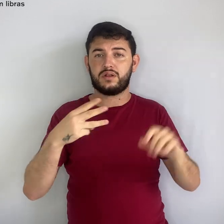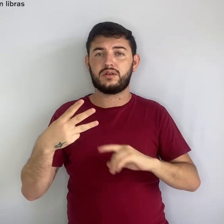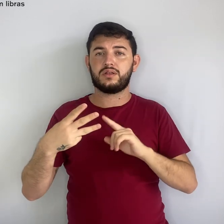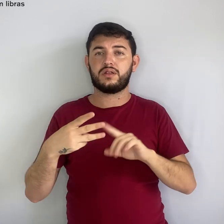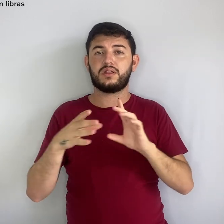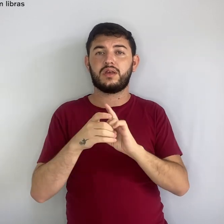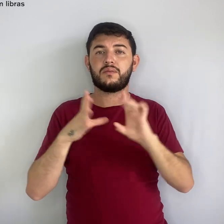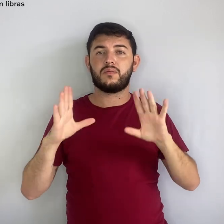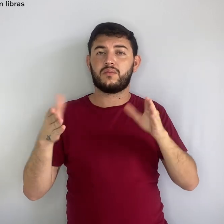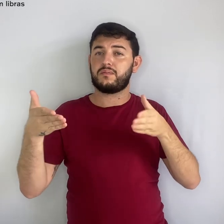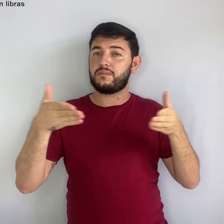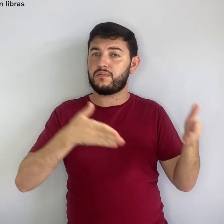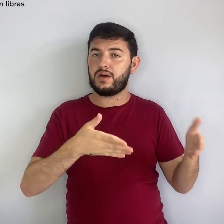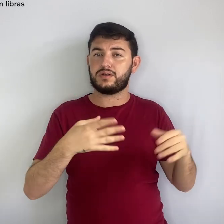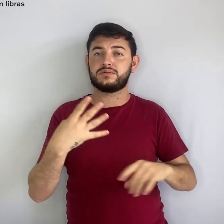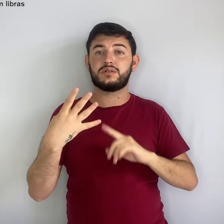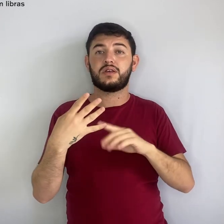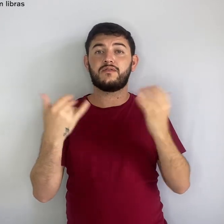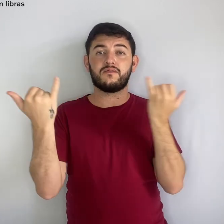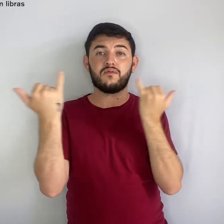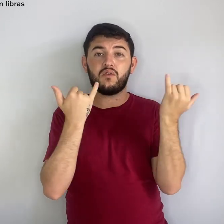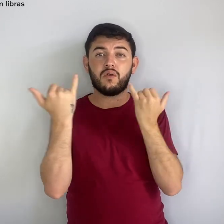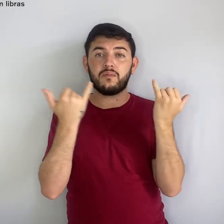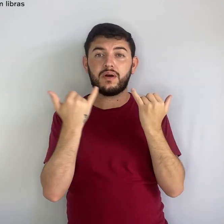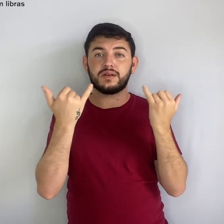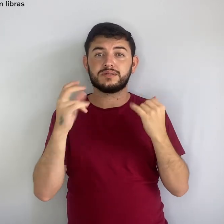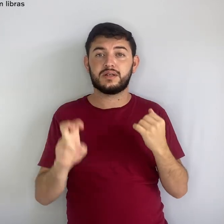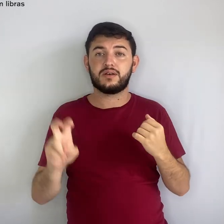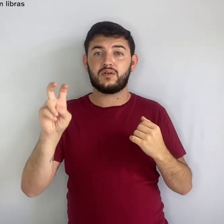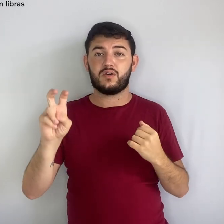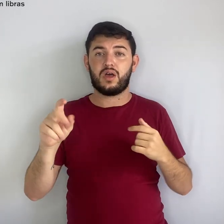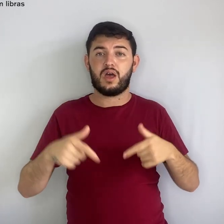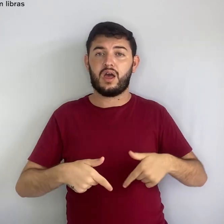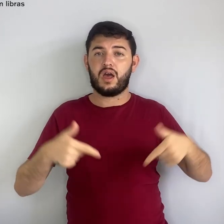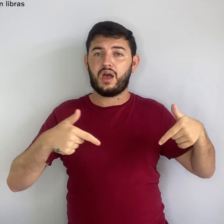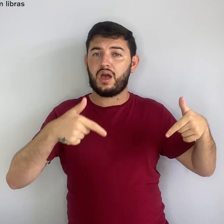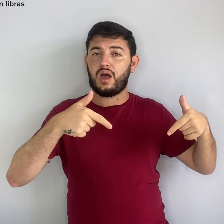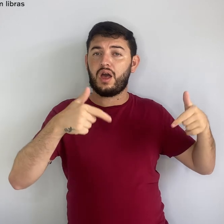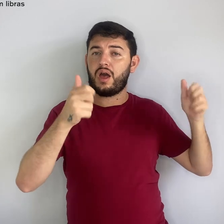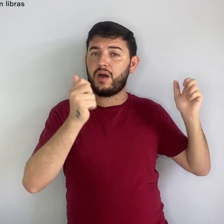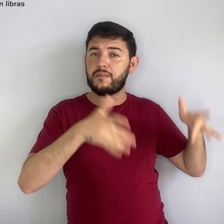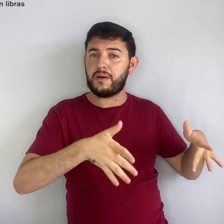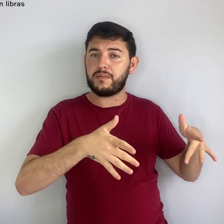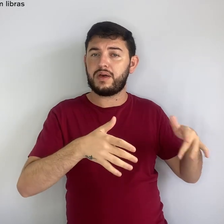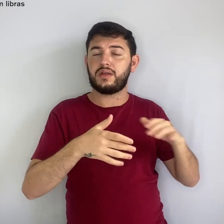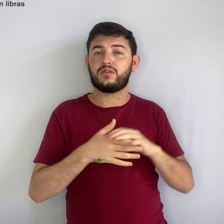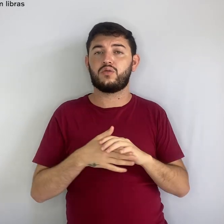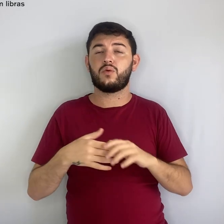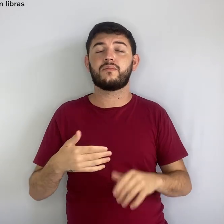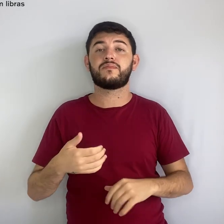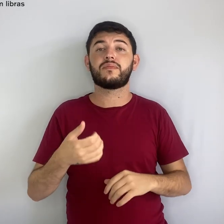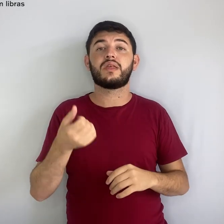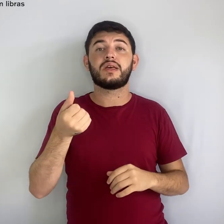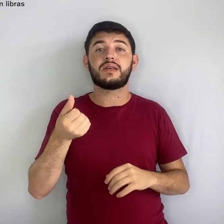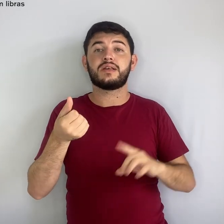Fluxo de Informações, Desarmamento, Direitos Humanos, Desenvolvimento